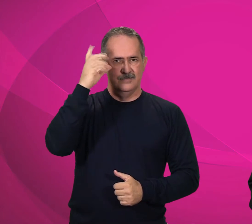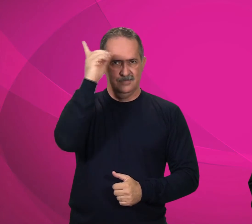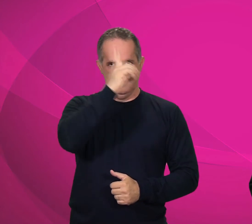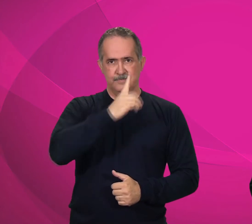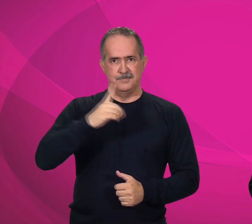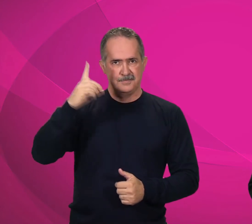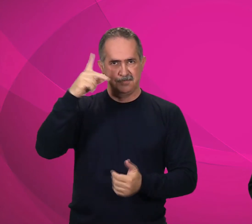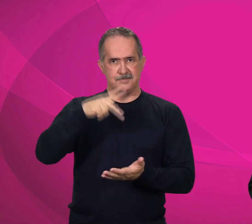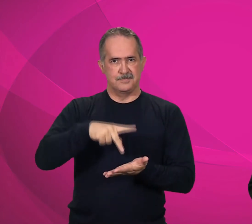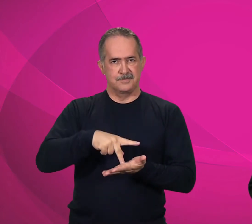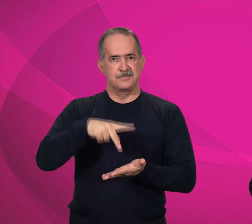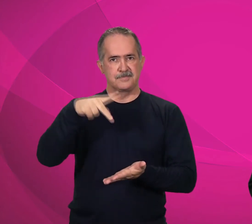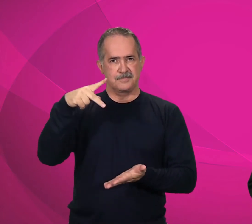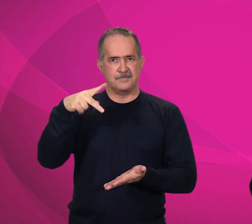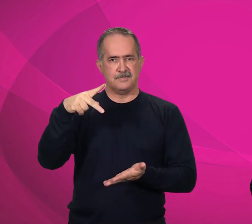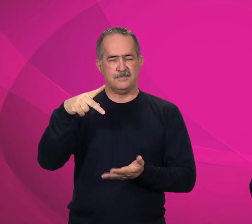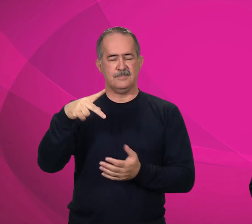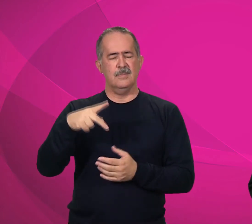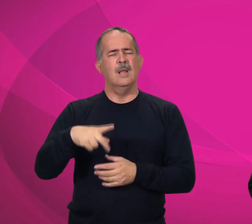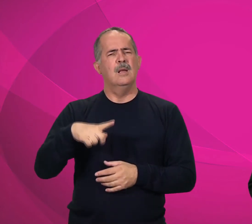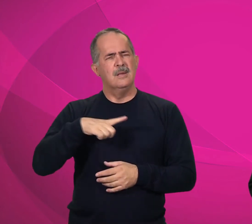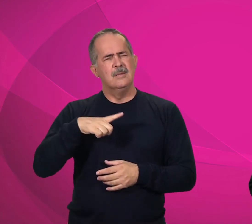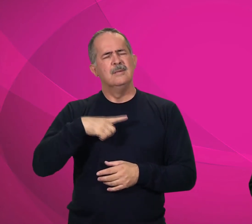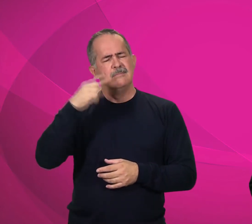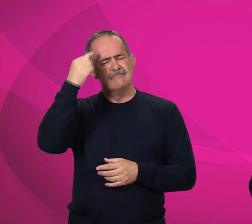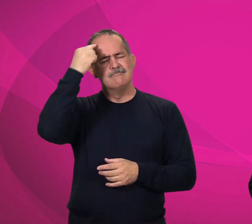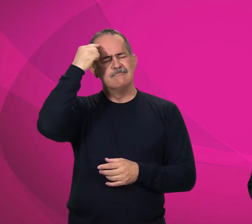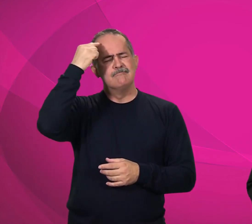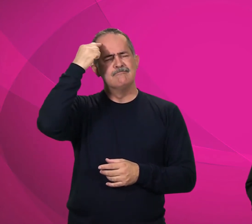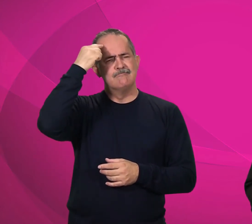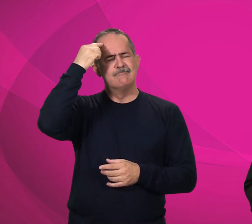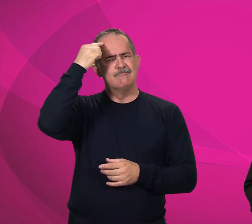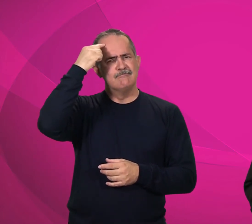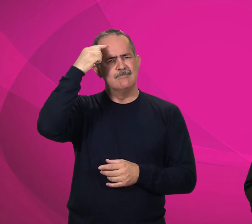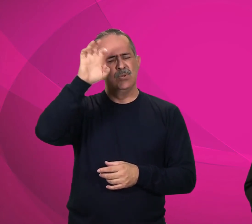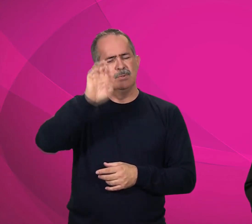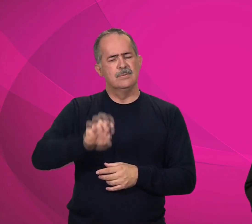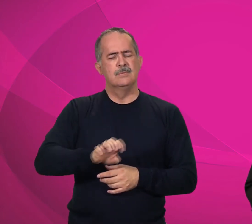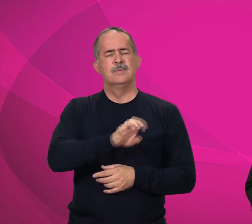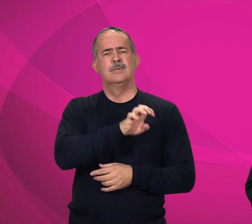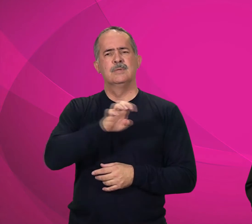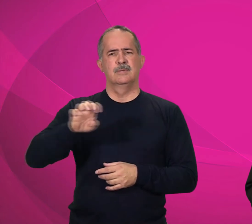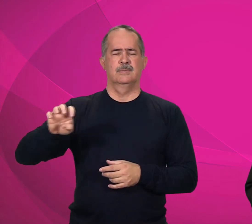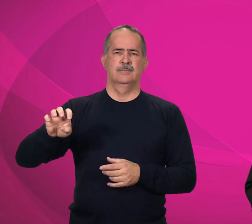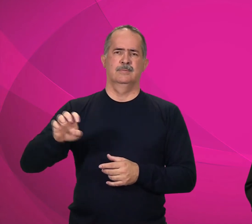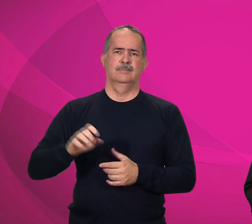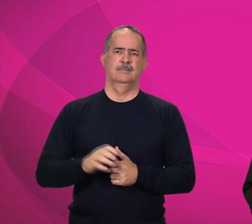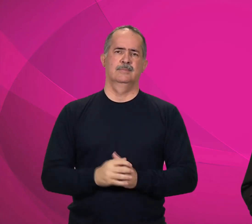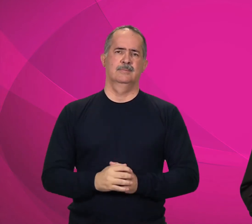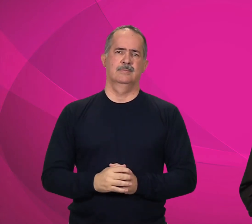domingo da Páscoa, temos uma reflexão para o nosso Evangelho.